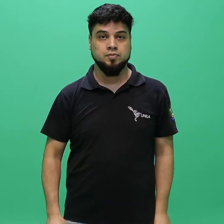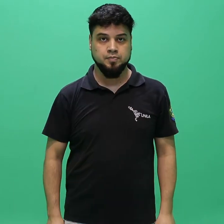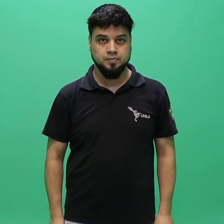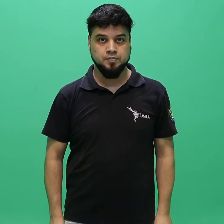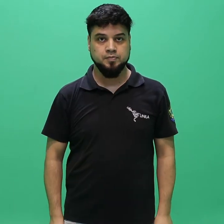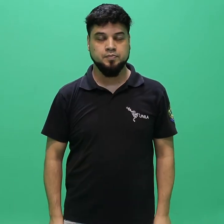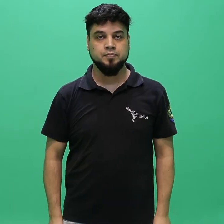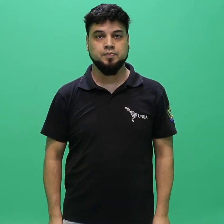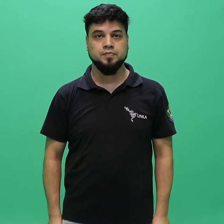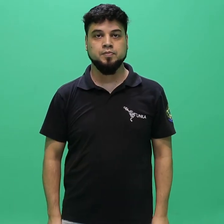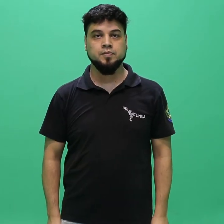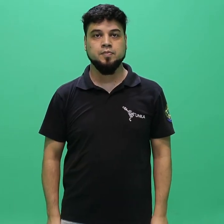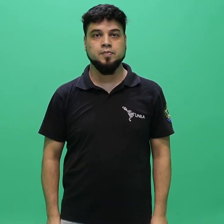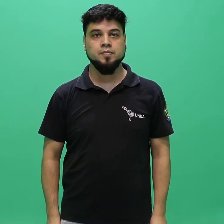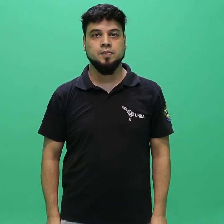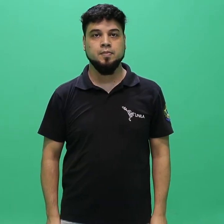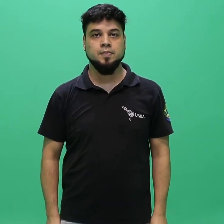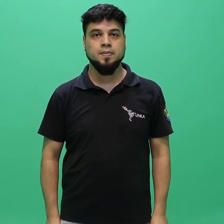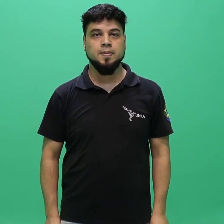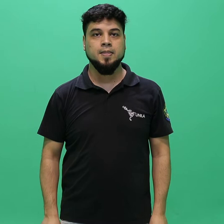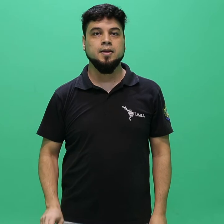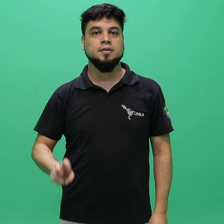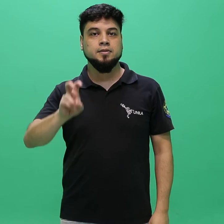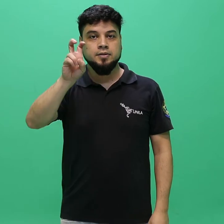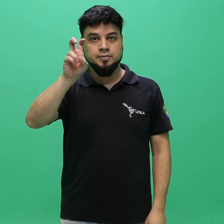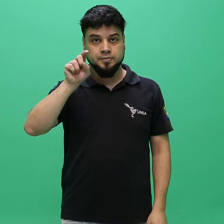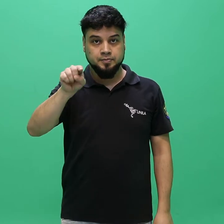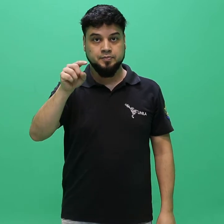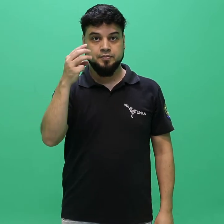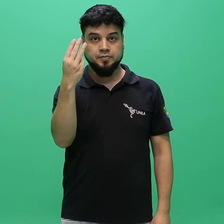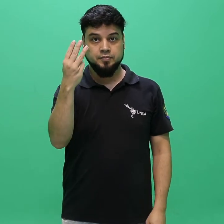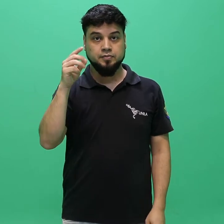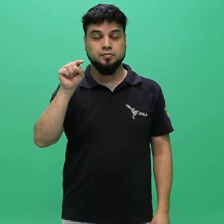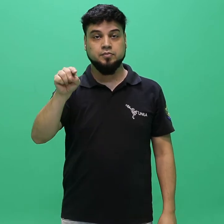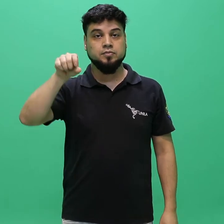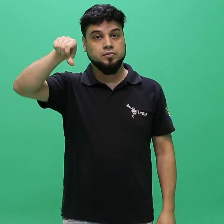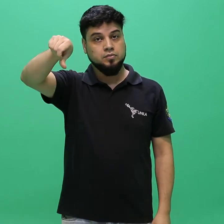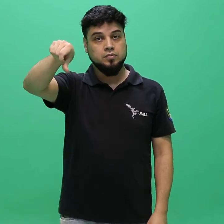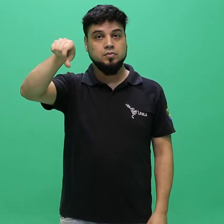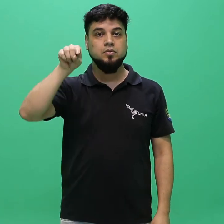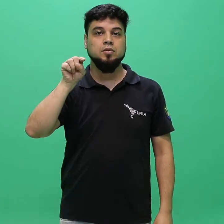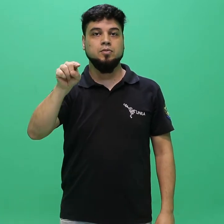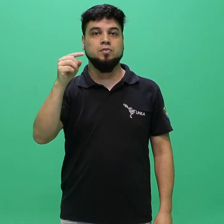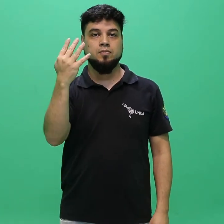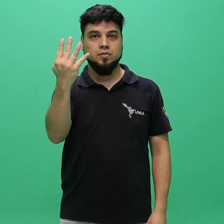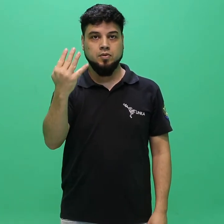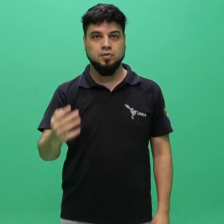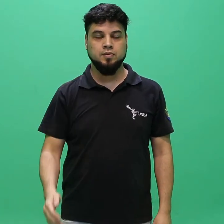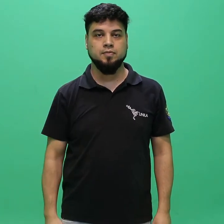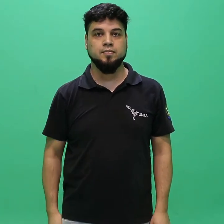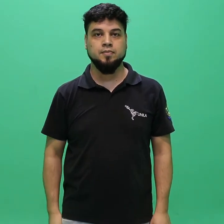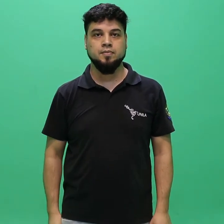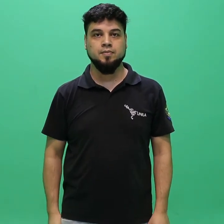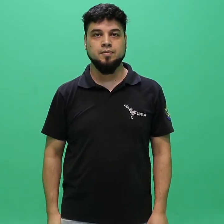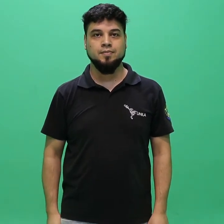5.3.9.4. Para o ato de inscrição, estão